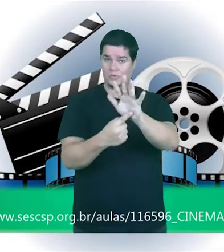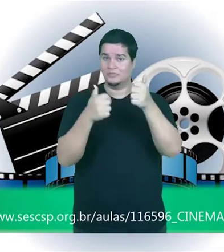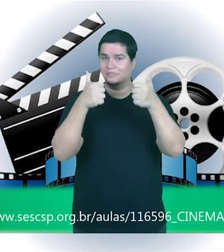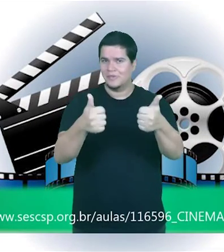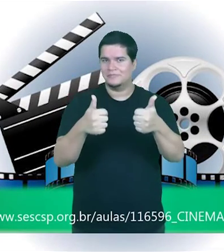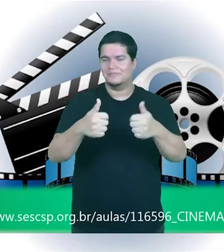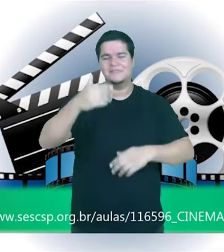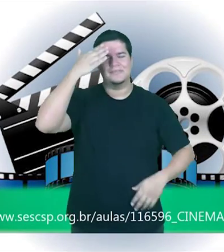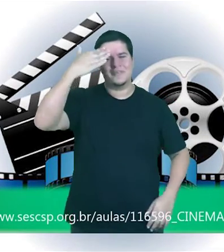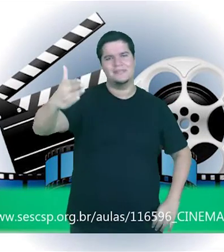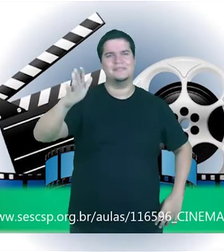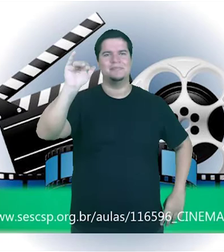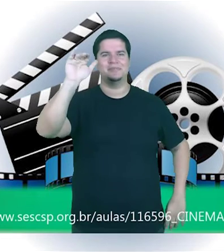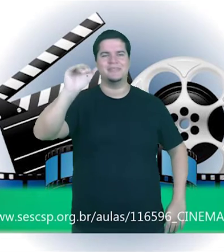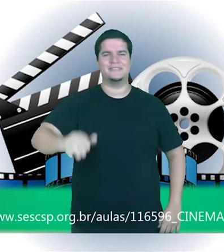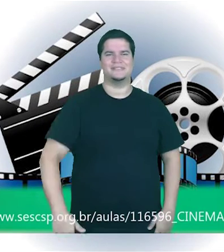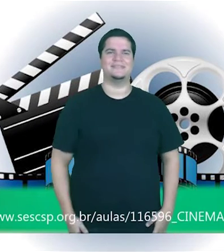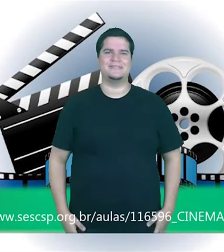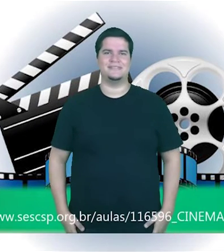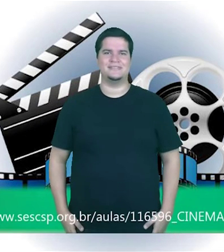Obrigada e até mais! Esta é uma oficina concebida pelo coletivo Grão de Arte. Curta